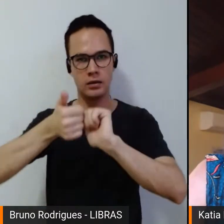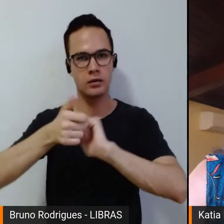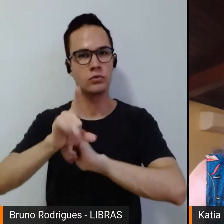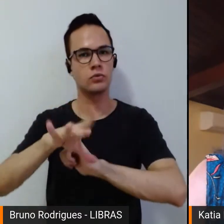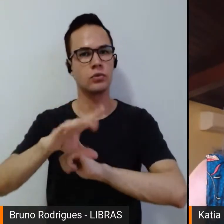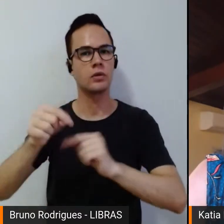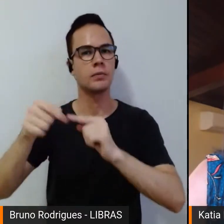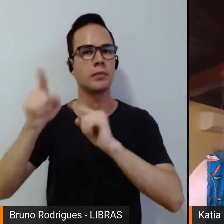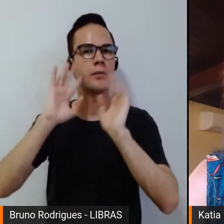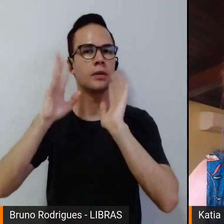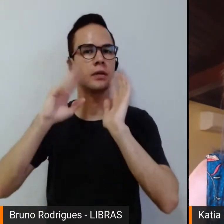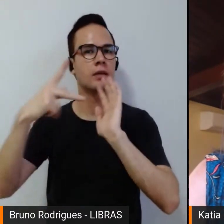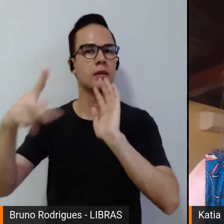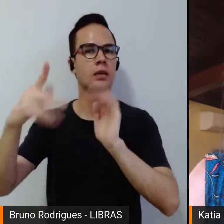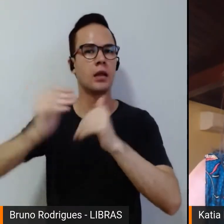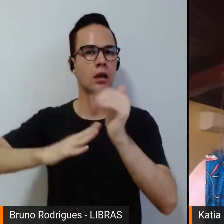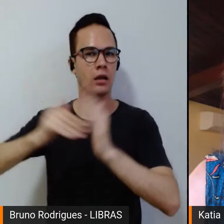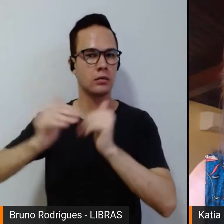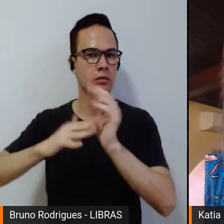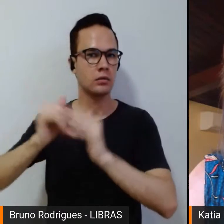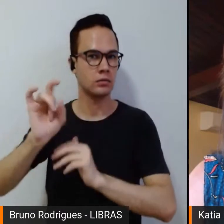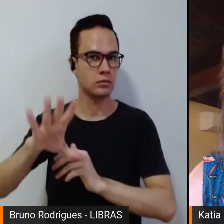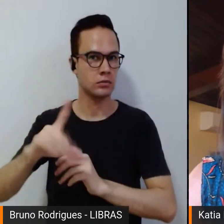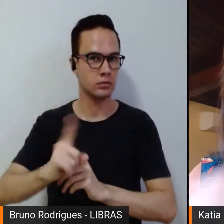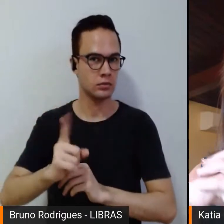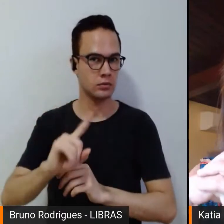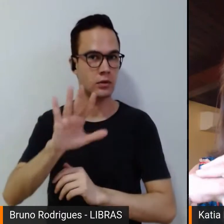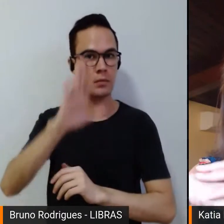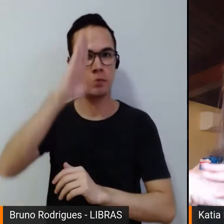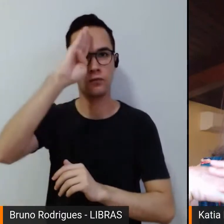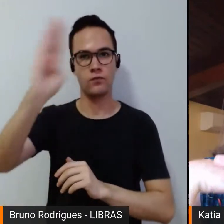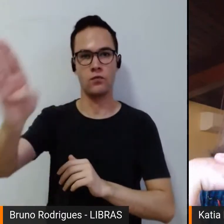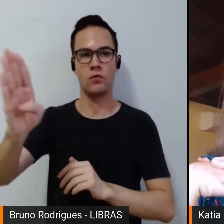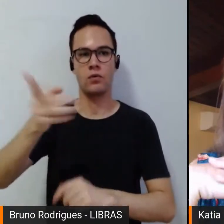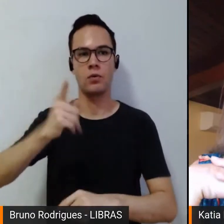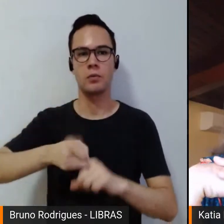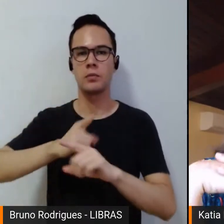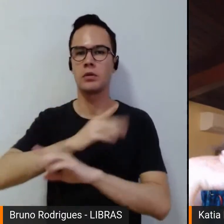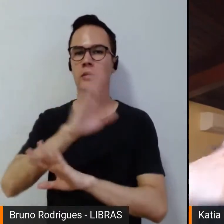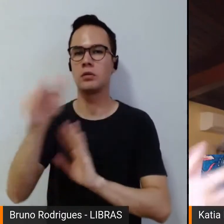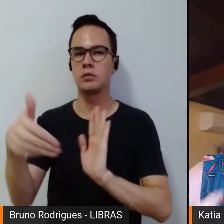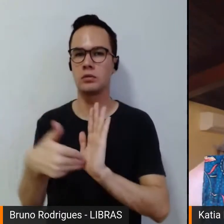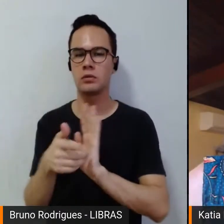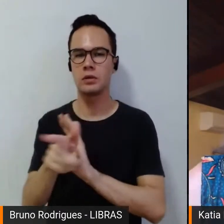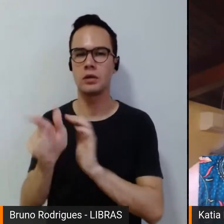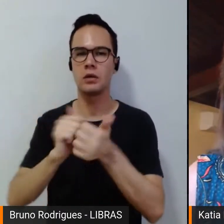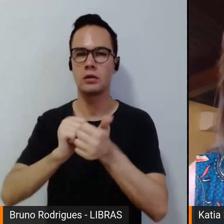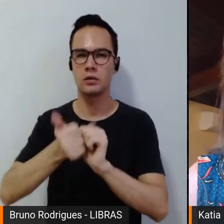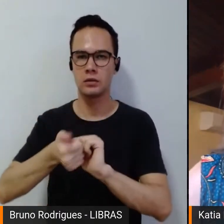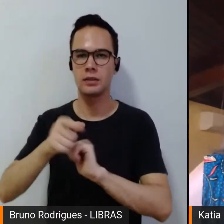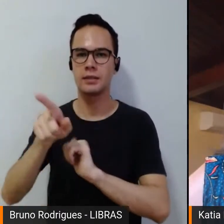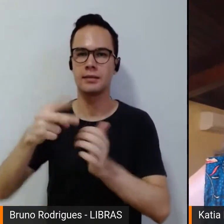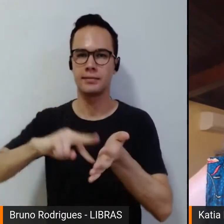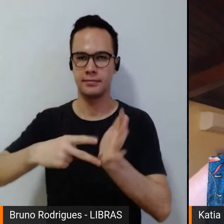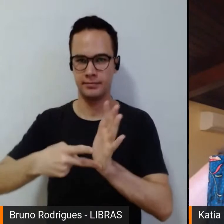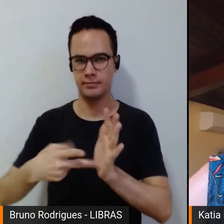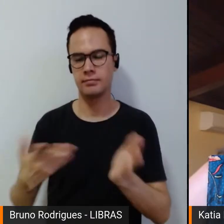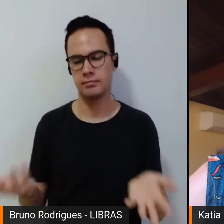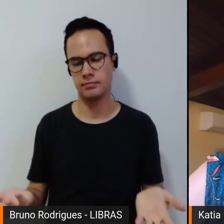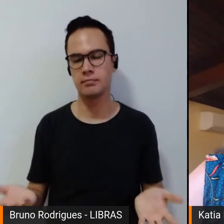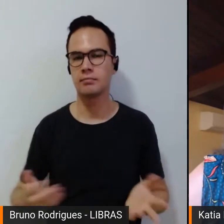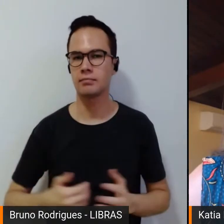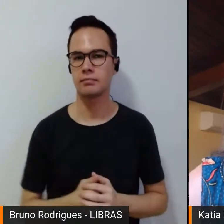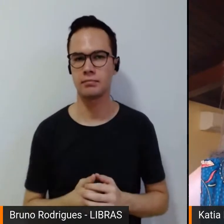do ponto de vista da sua habilidade, mas principalmente em função de tudo aquilo que o esporte significa. Eu